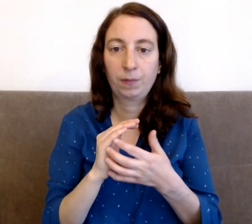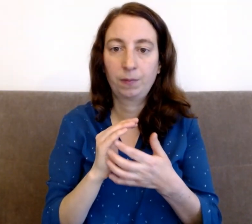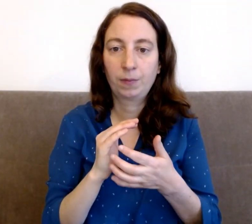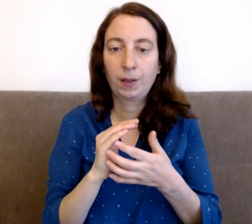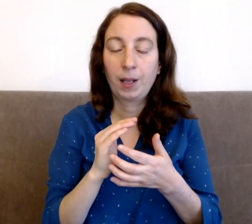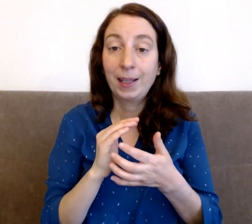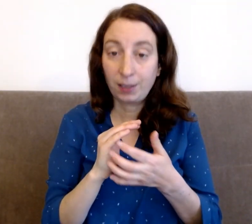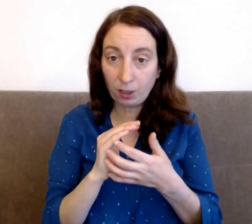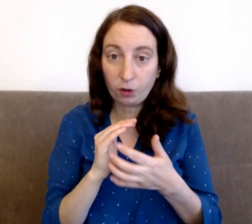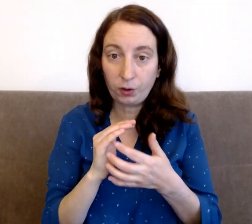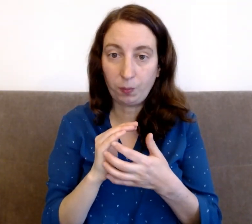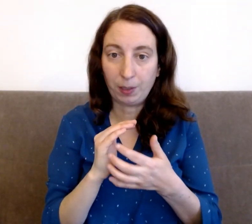qui je suis